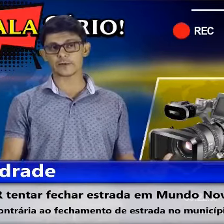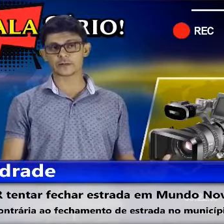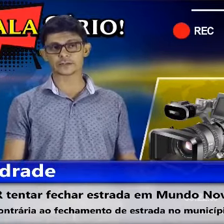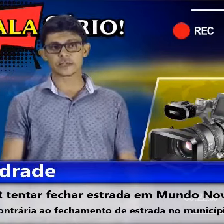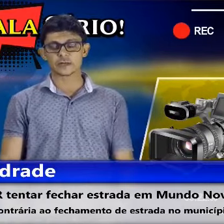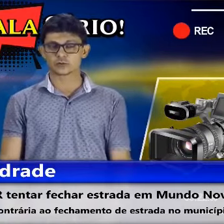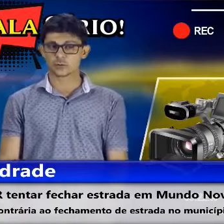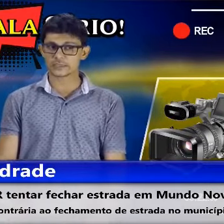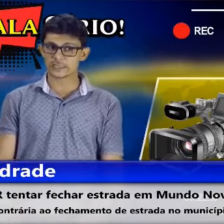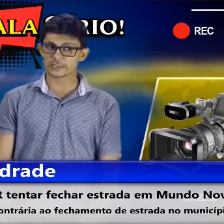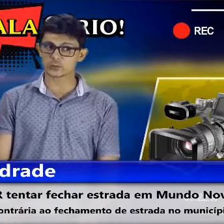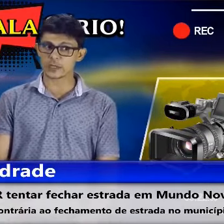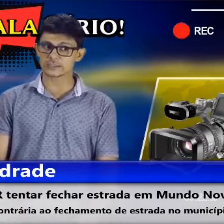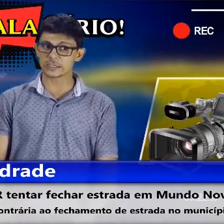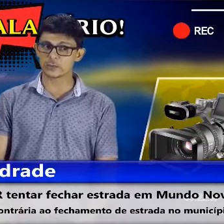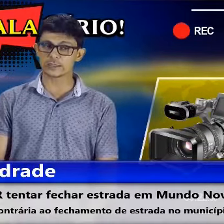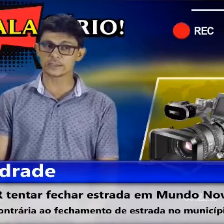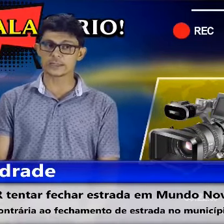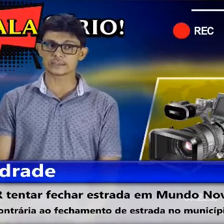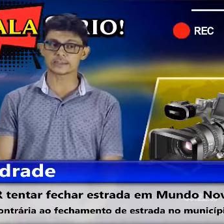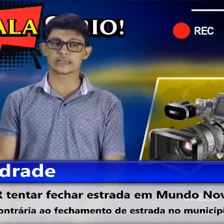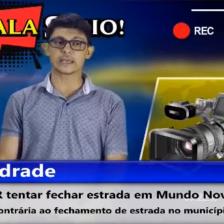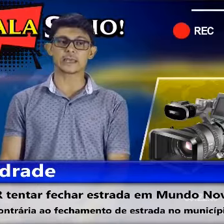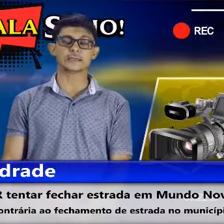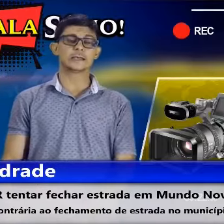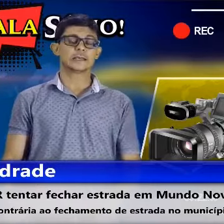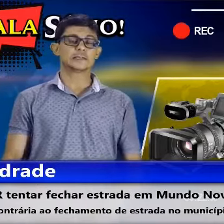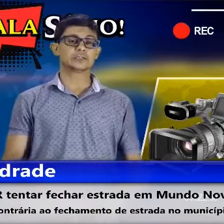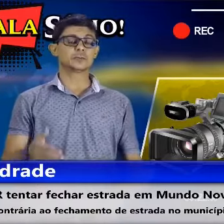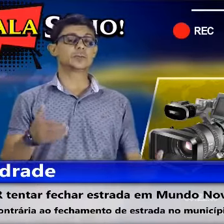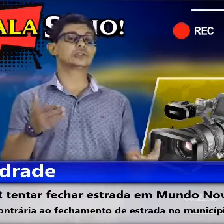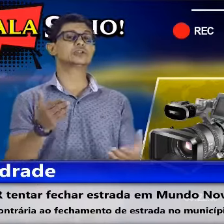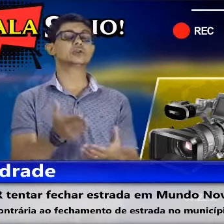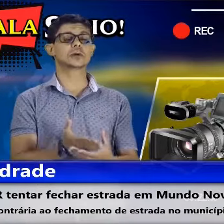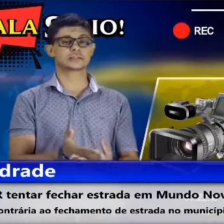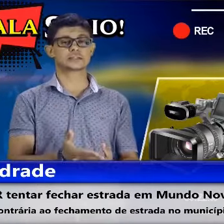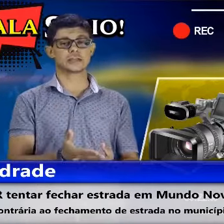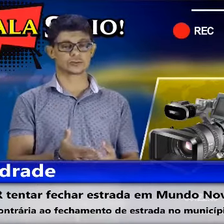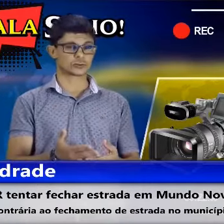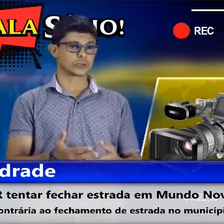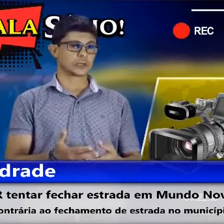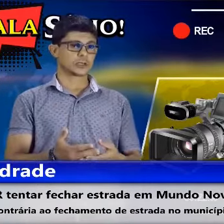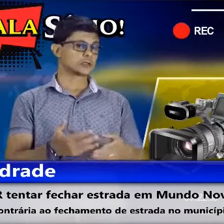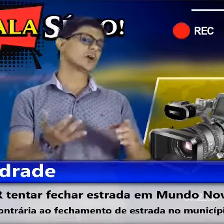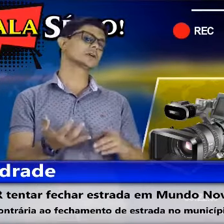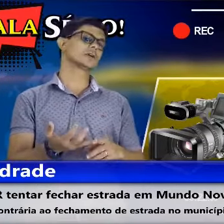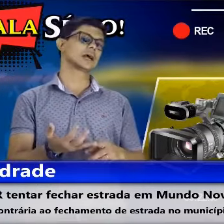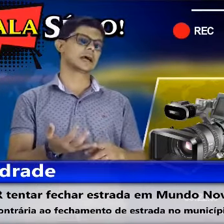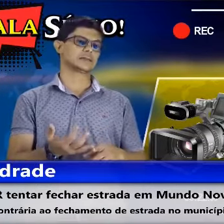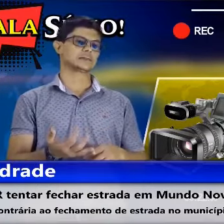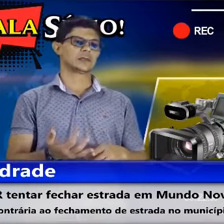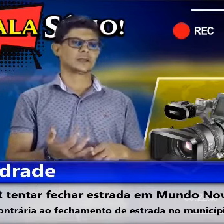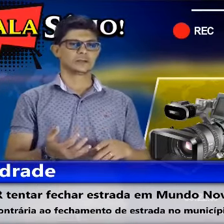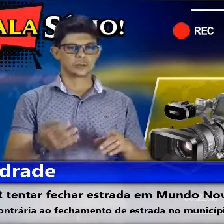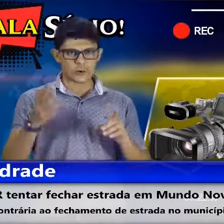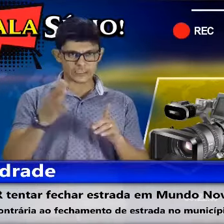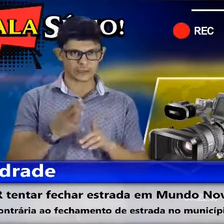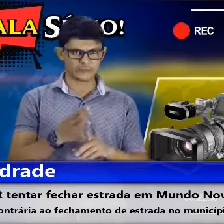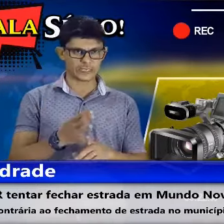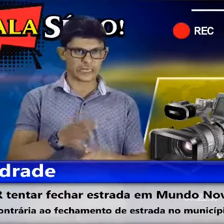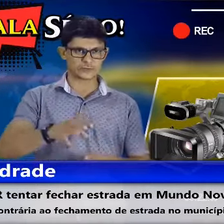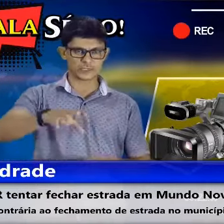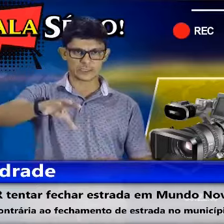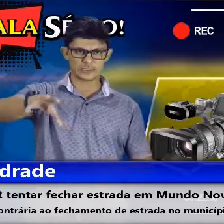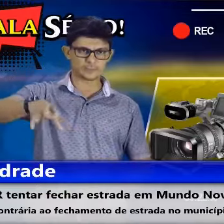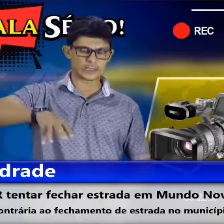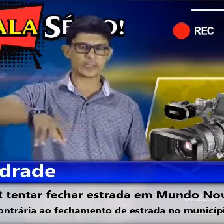palavras sobre essa situação aí da CCR de impedir o acesso em dois locais, em quatro